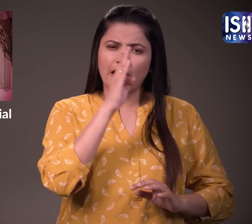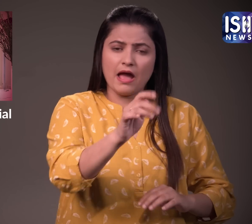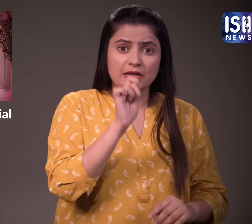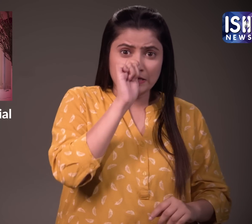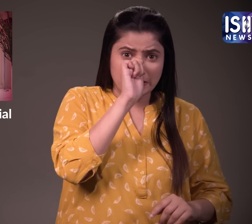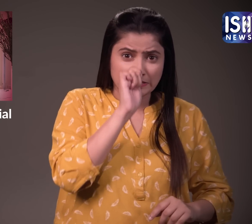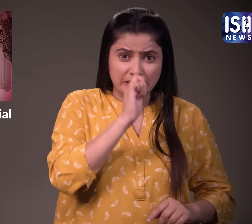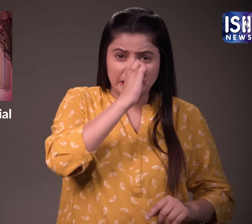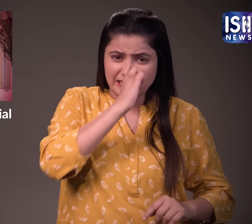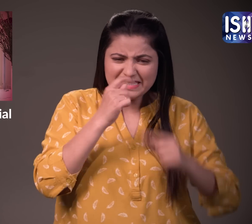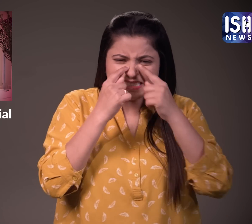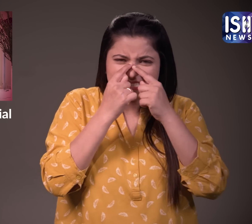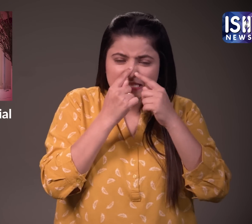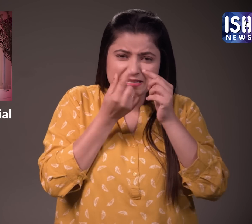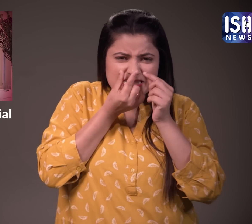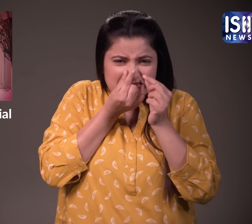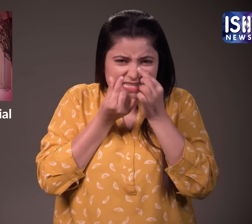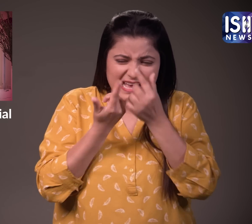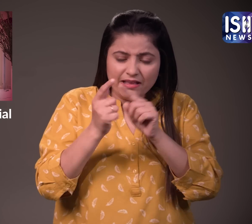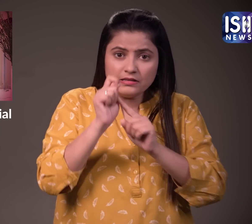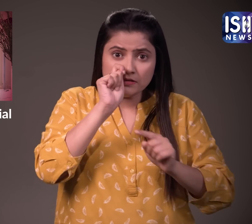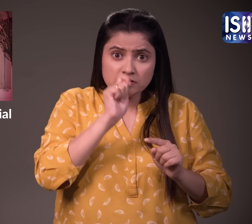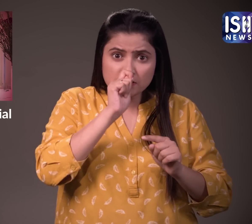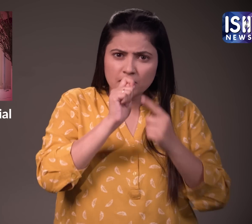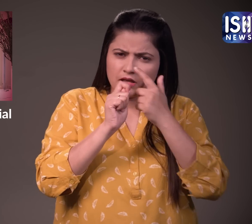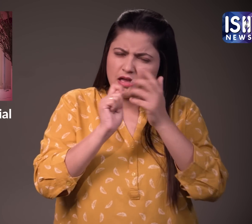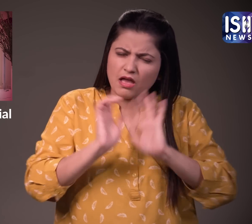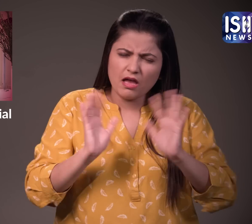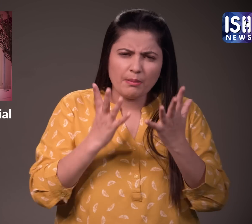blackheads निकालने की कोशिश करेंगे तो यह काफी दर्दांख होगा